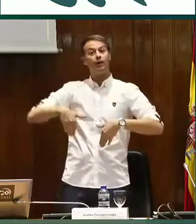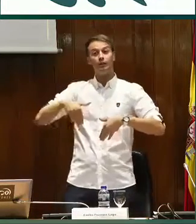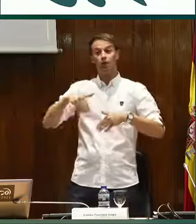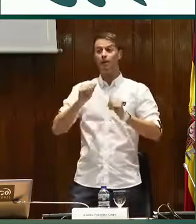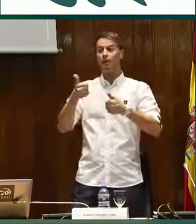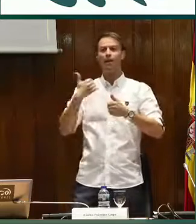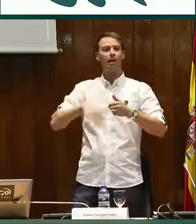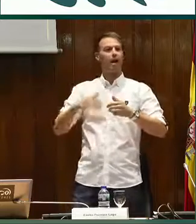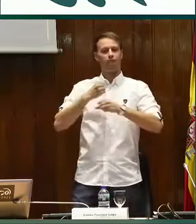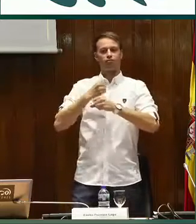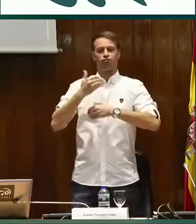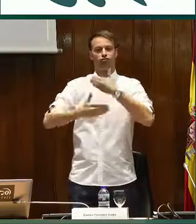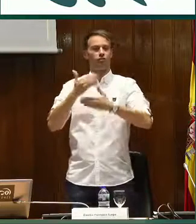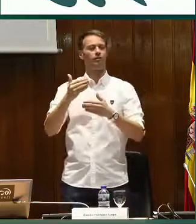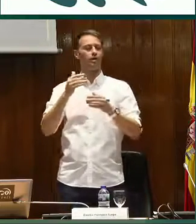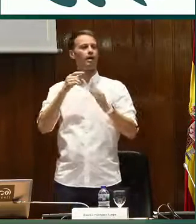de colgarlo en la web.